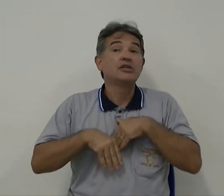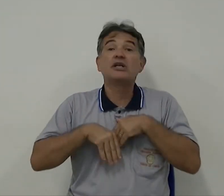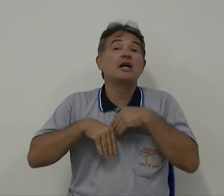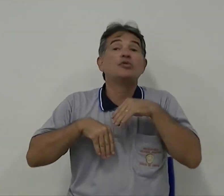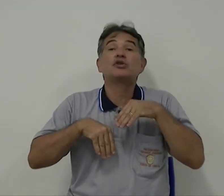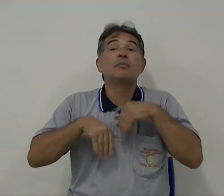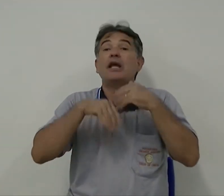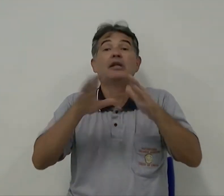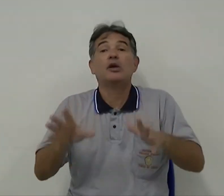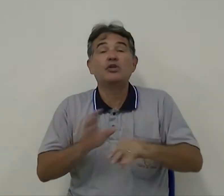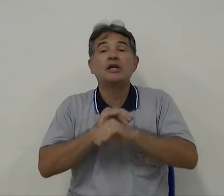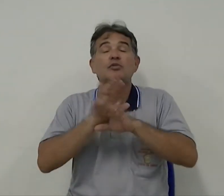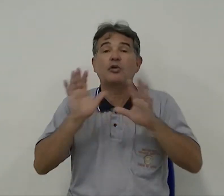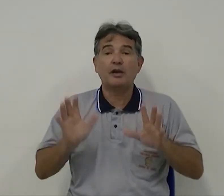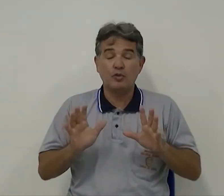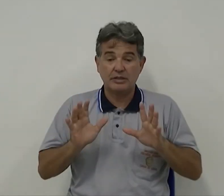digamos que perdeu, digamos qualquer coisa.